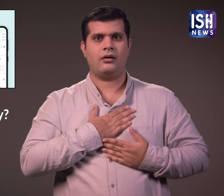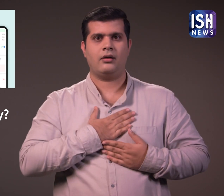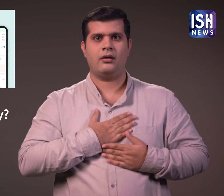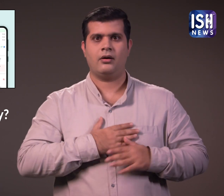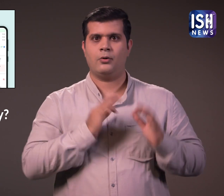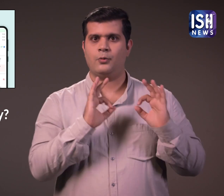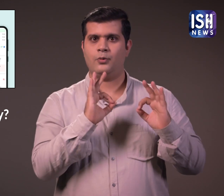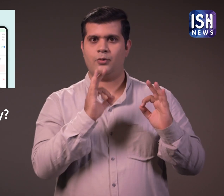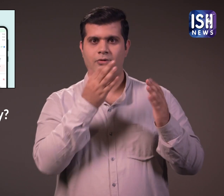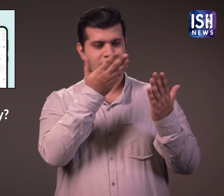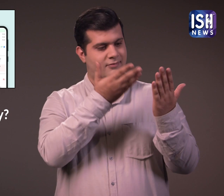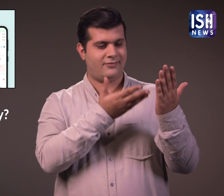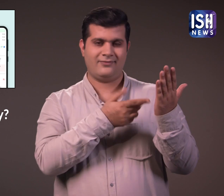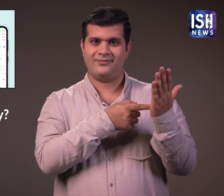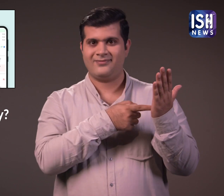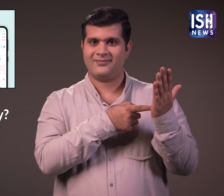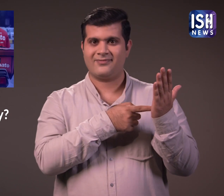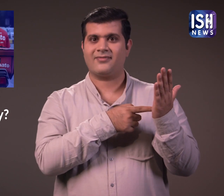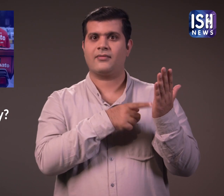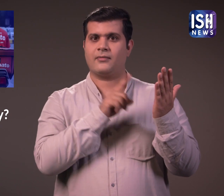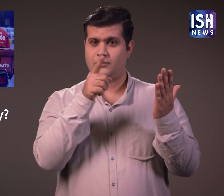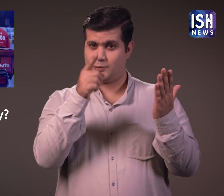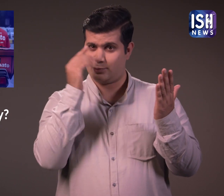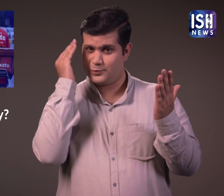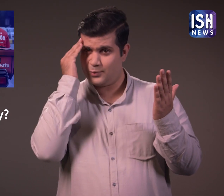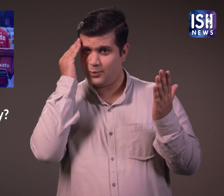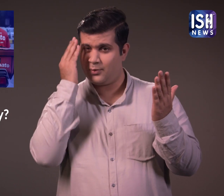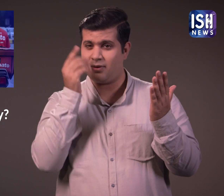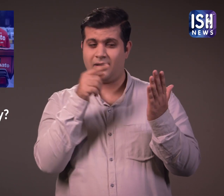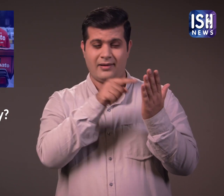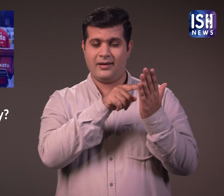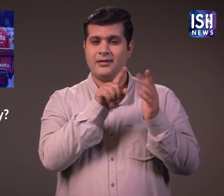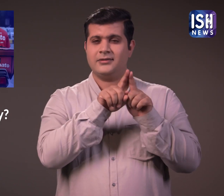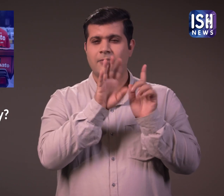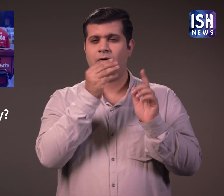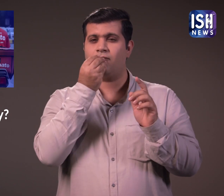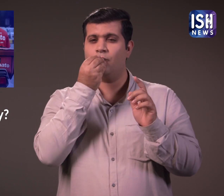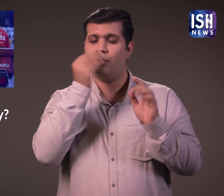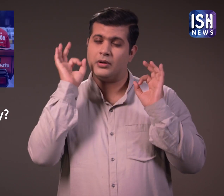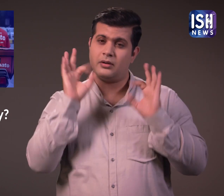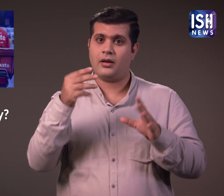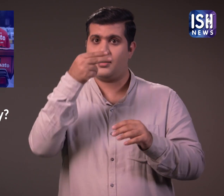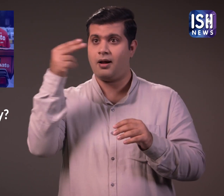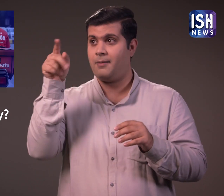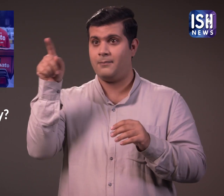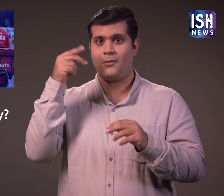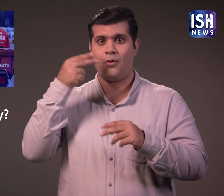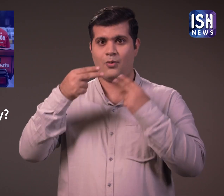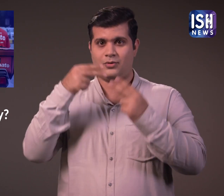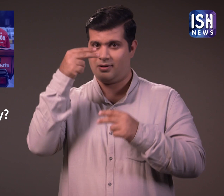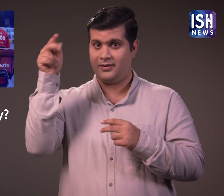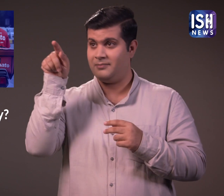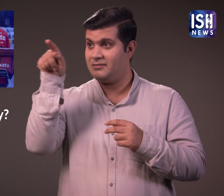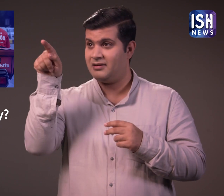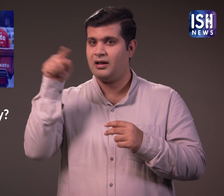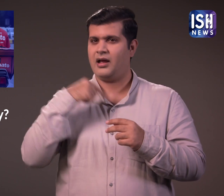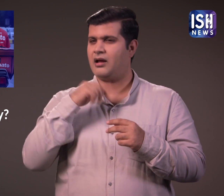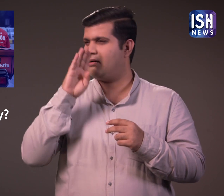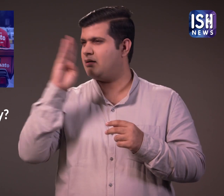apps accessibility देते हैं। आप जानते हैं कि यदि आप सीधे किसी restaurant से order करते हैं